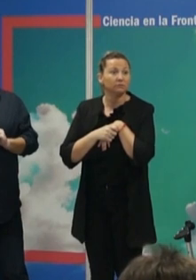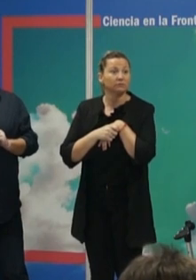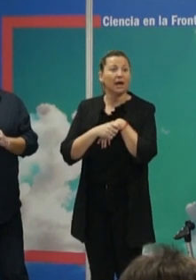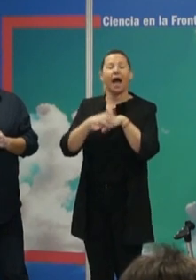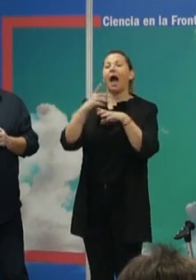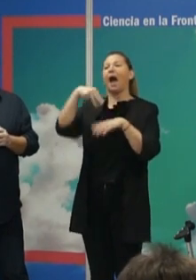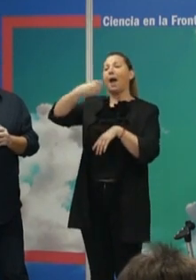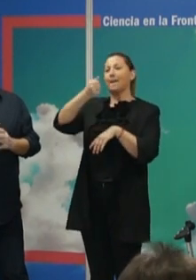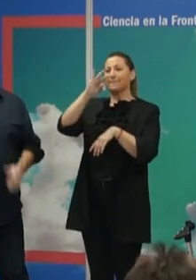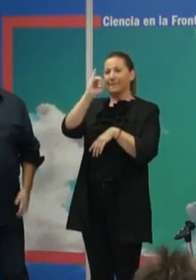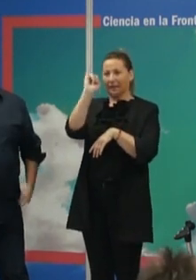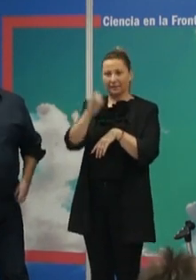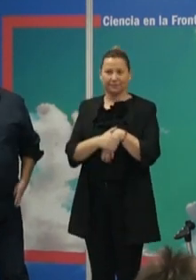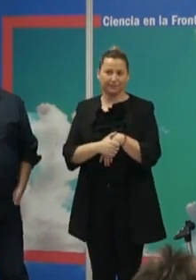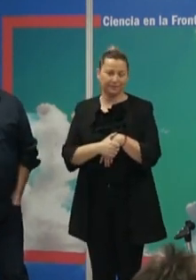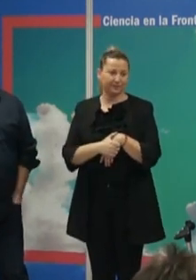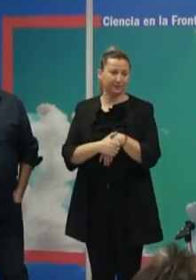Venga, y ahora.